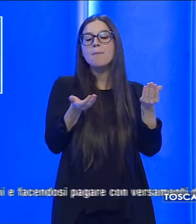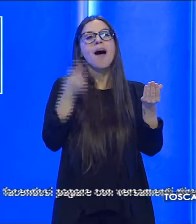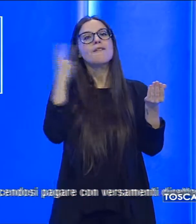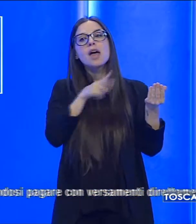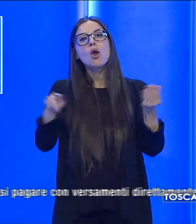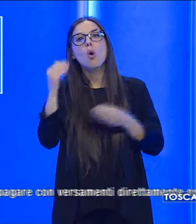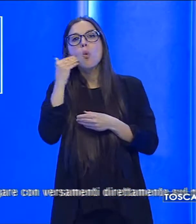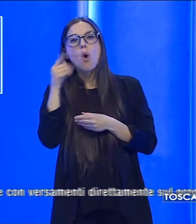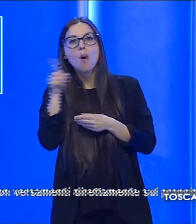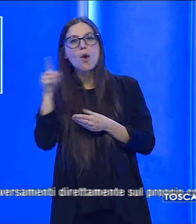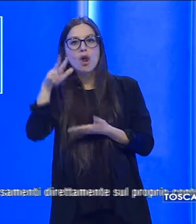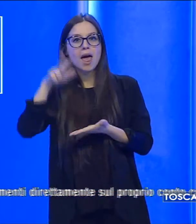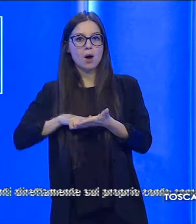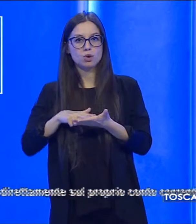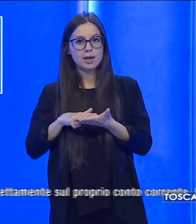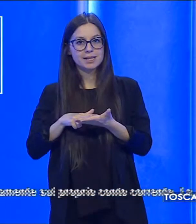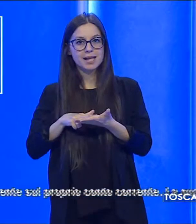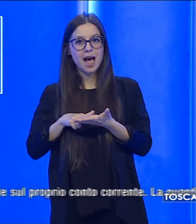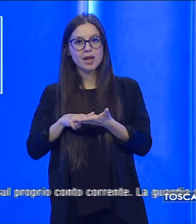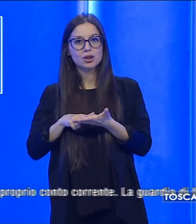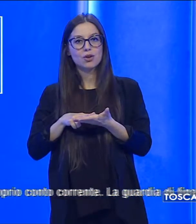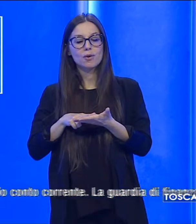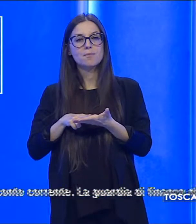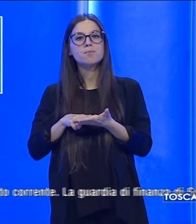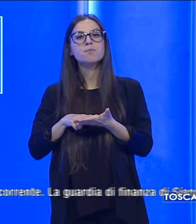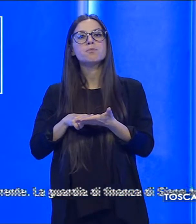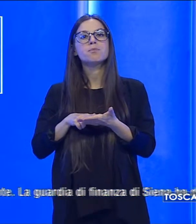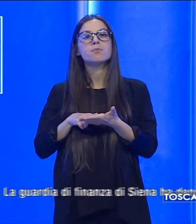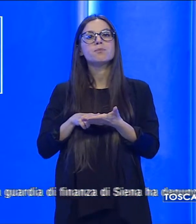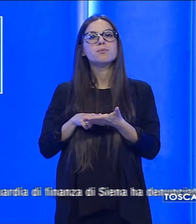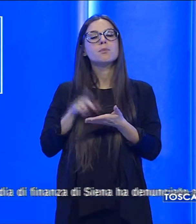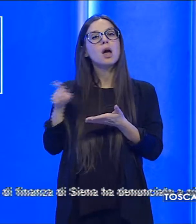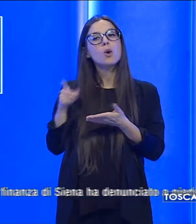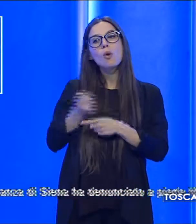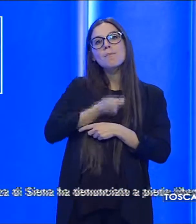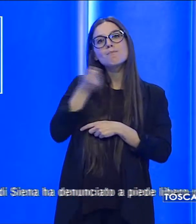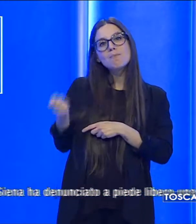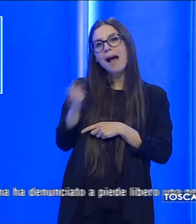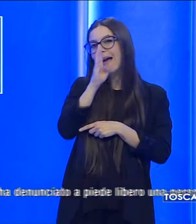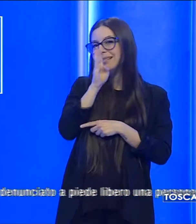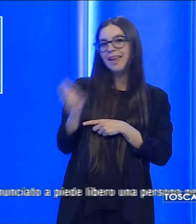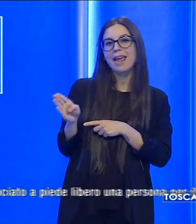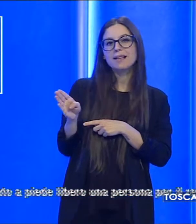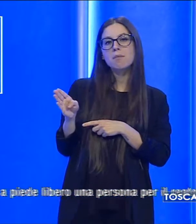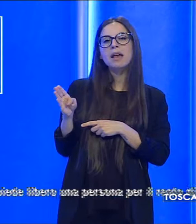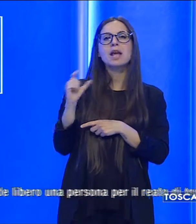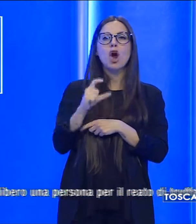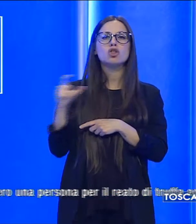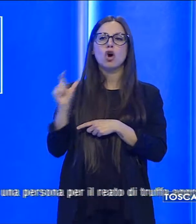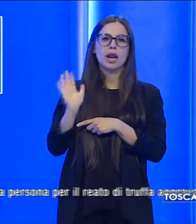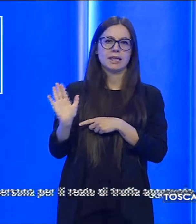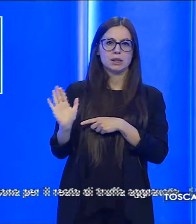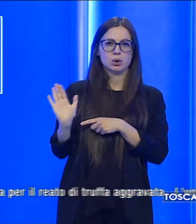averne le autorizzazioni e facendosi pagare con versamenti direttamente sul proprio conto corrente.